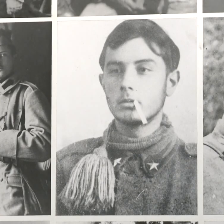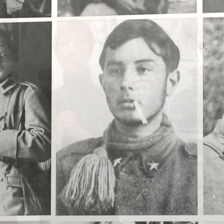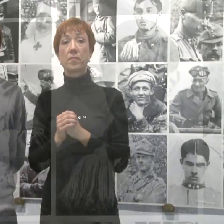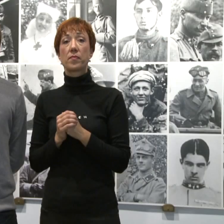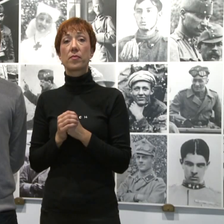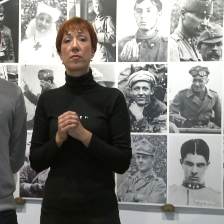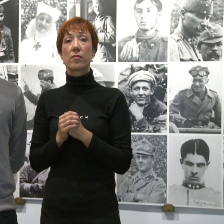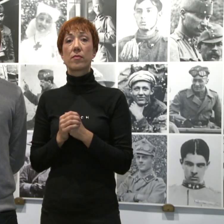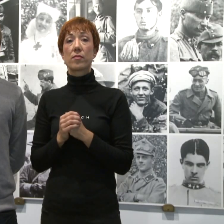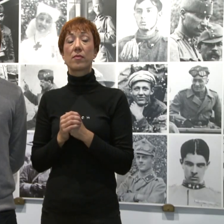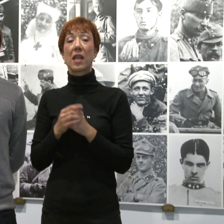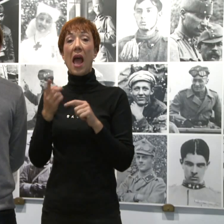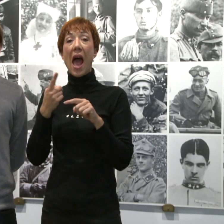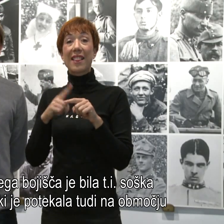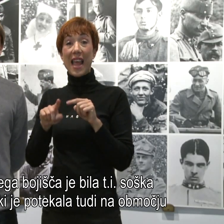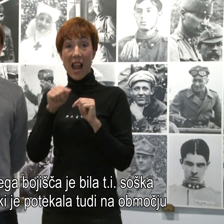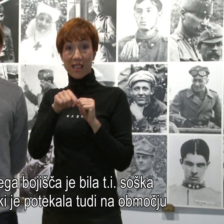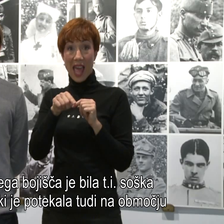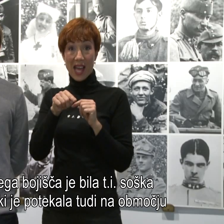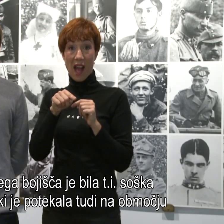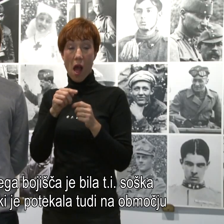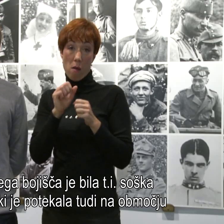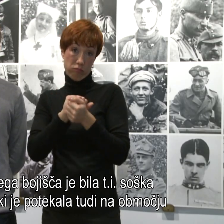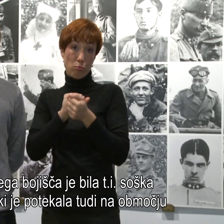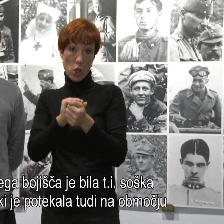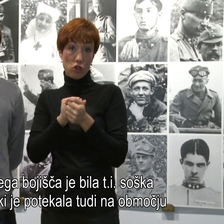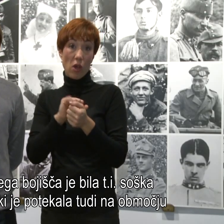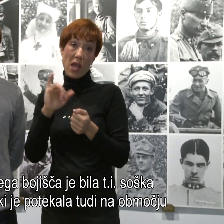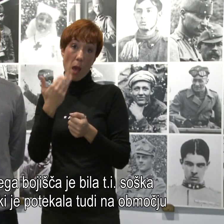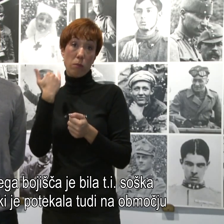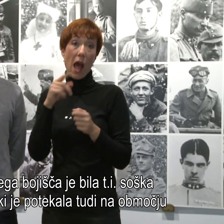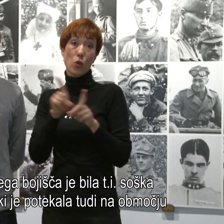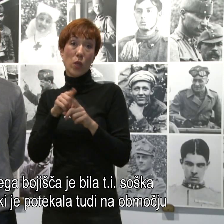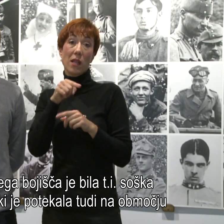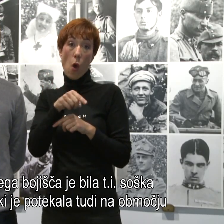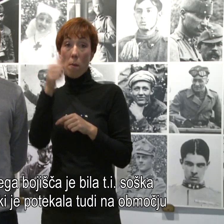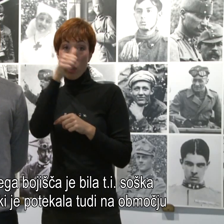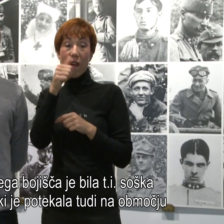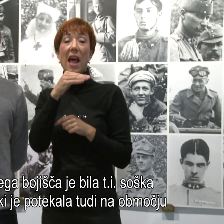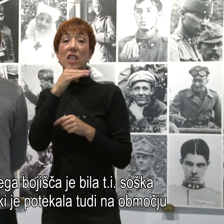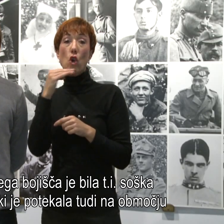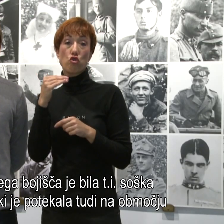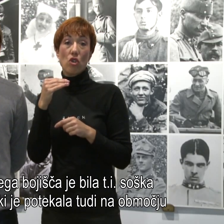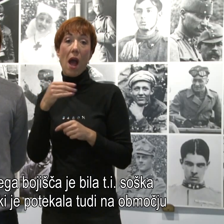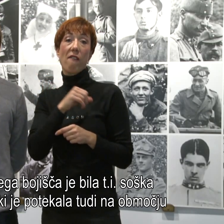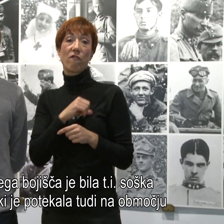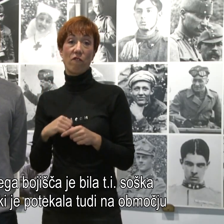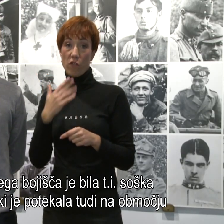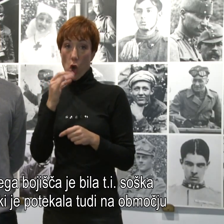Del tega bojišča je bila tudi tako imenovana Soška fronta, ki je potekalo na območju